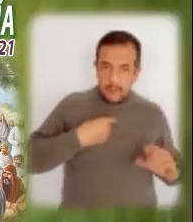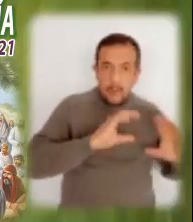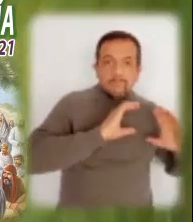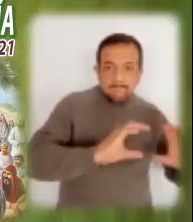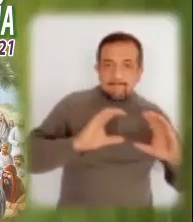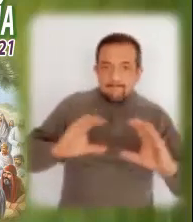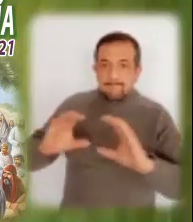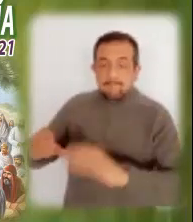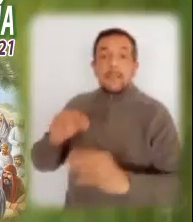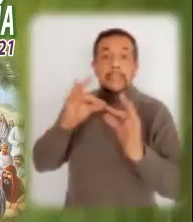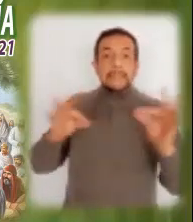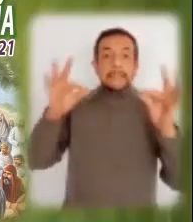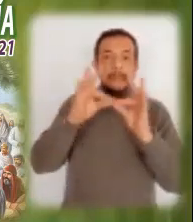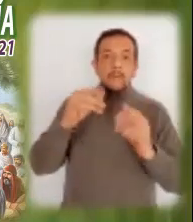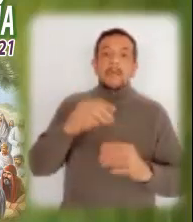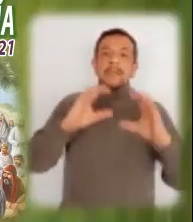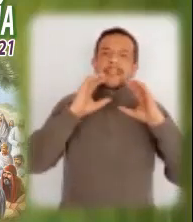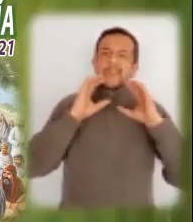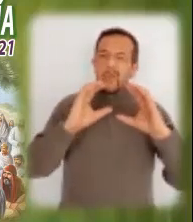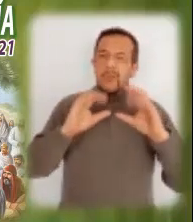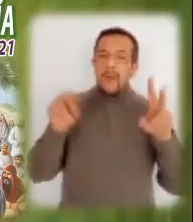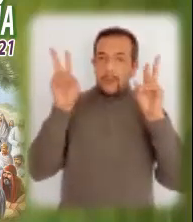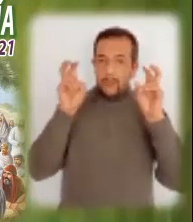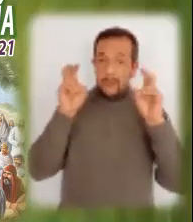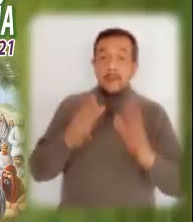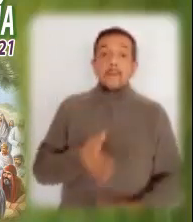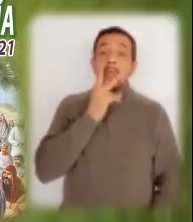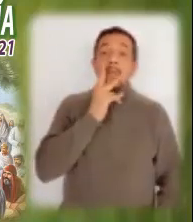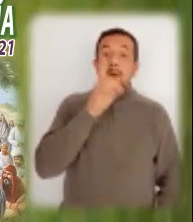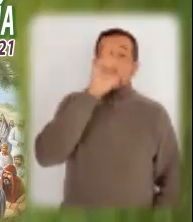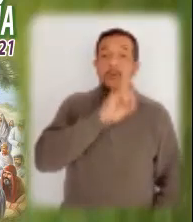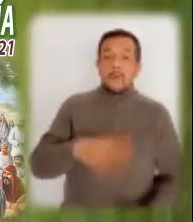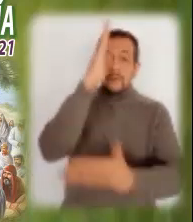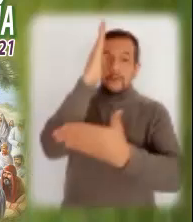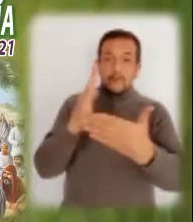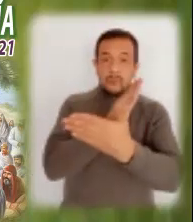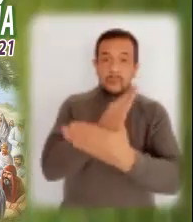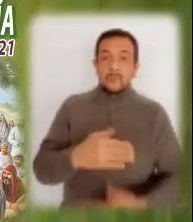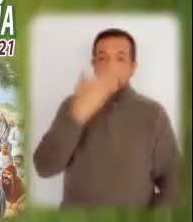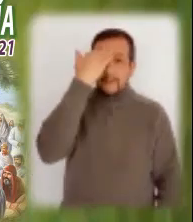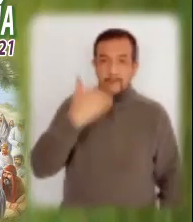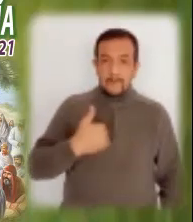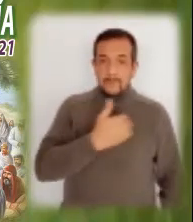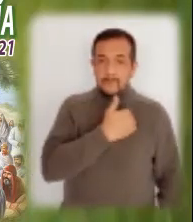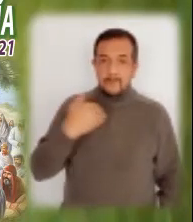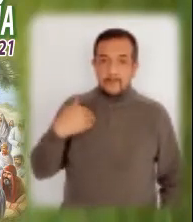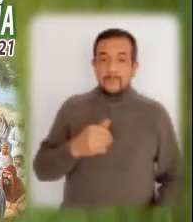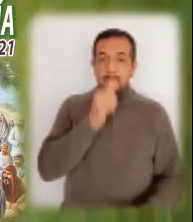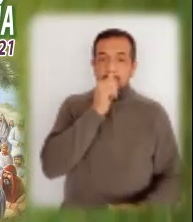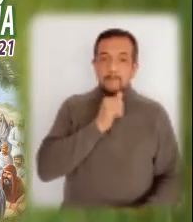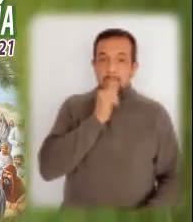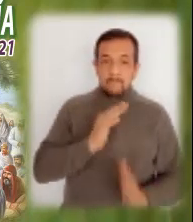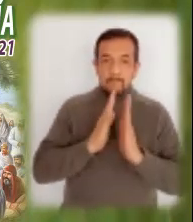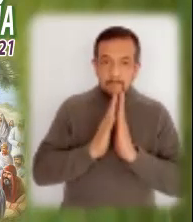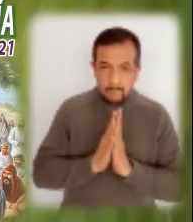es el cuidado. El Señor te bendiga en nombre del Padre, del Hijo y del Espíritu Santo.